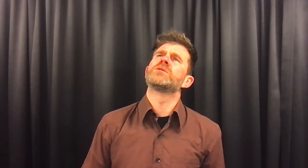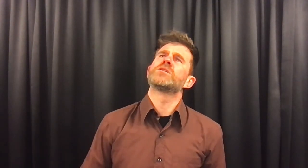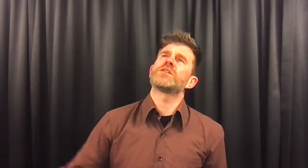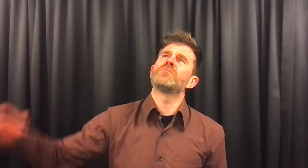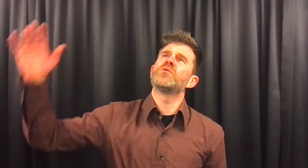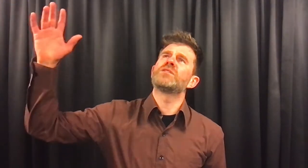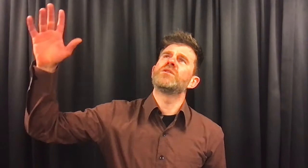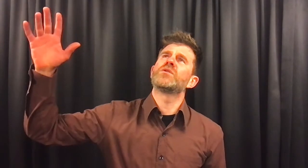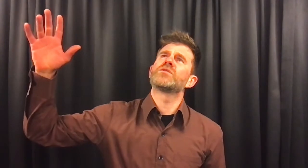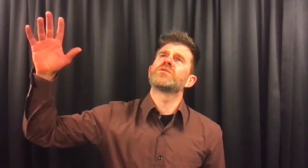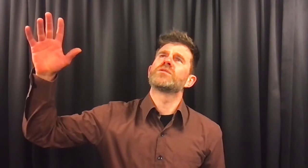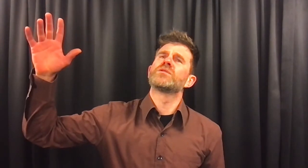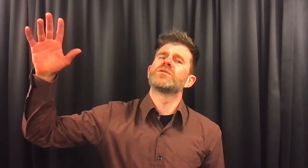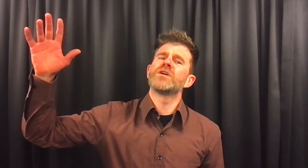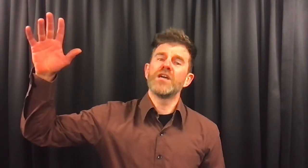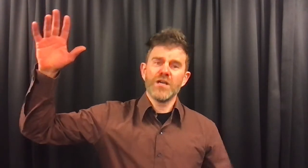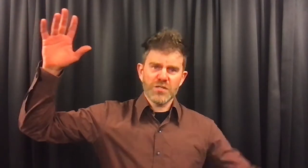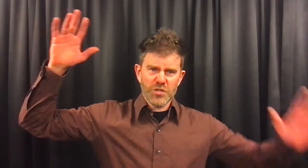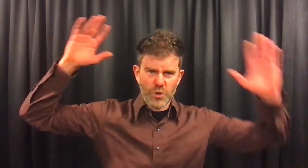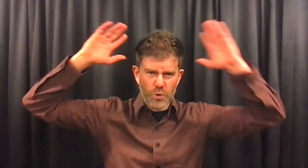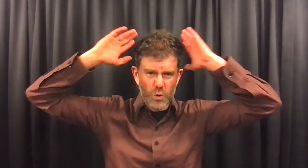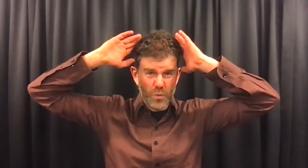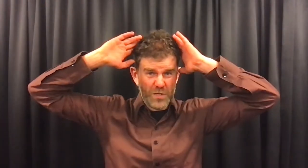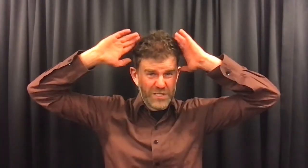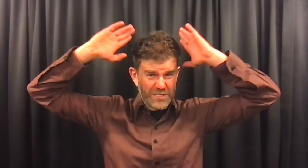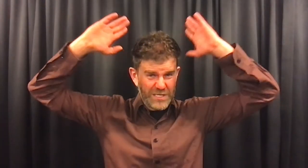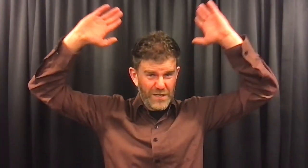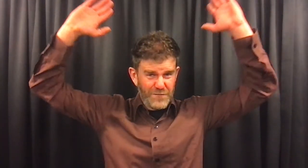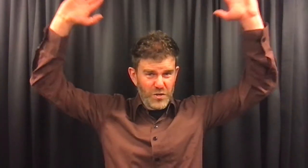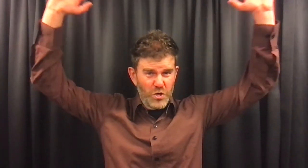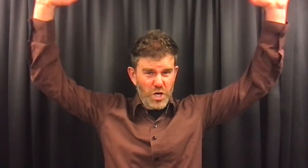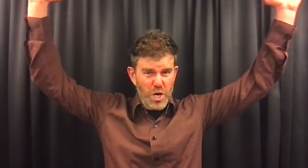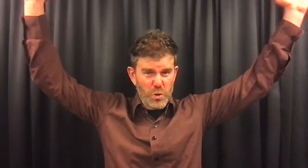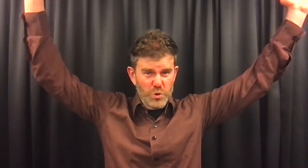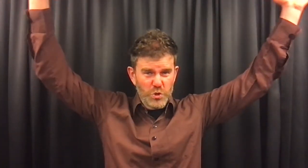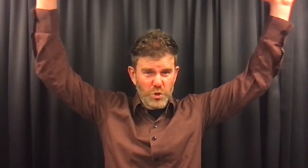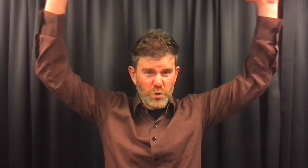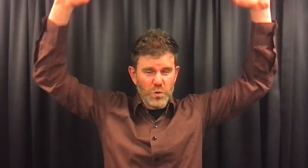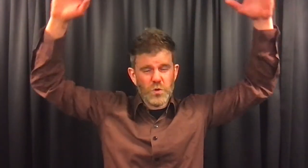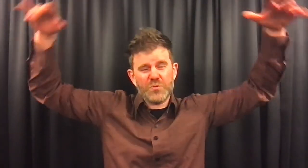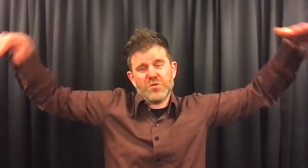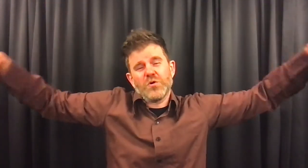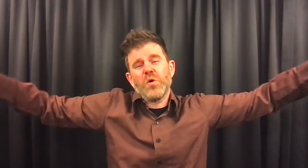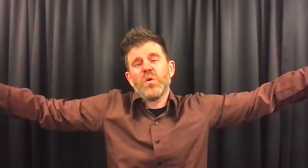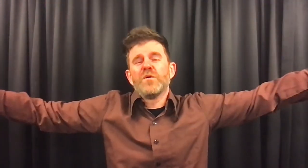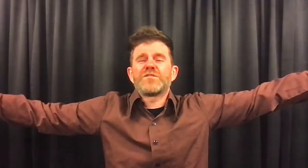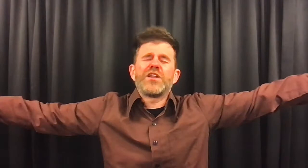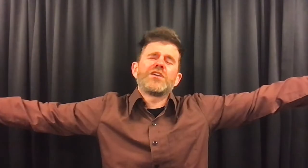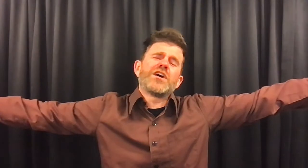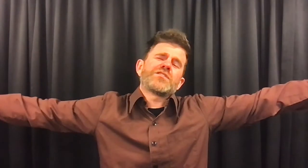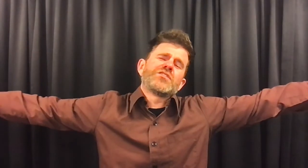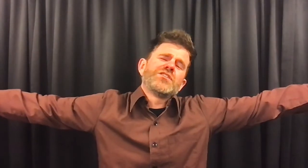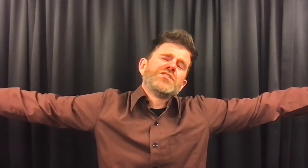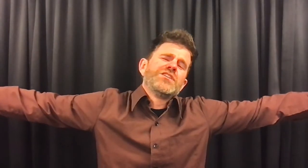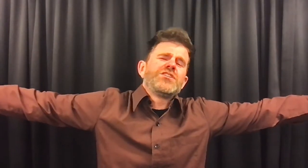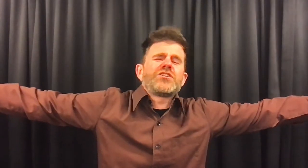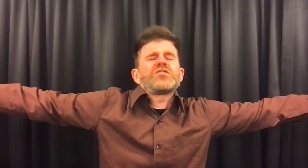Daarboven in de lucht. Die droomde zichzelf al een gouden kroon op zijn hoofd. En eng daar te genieten. Te